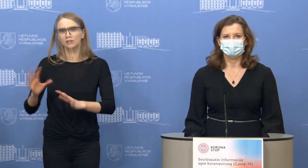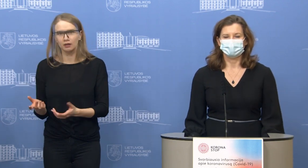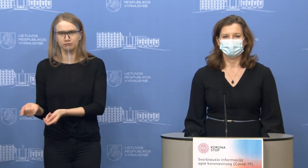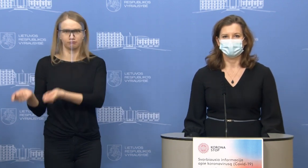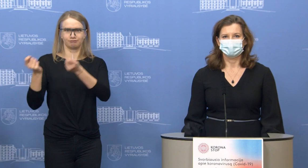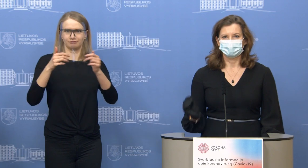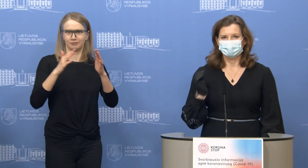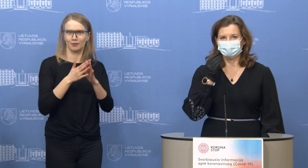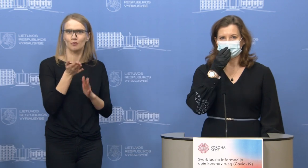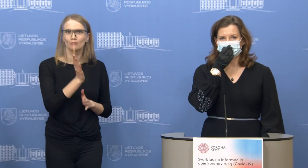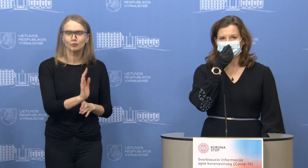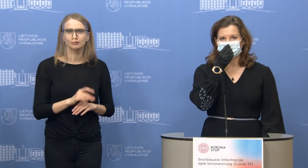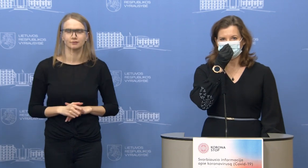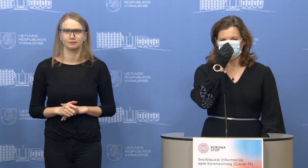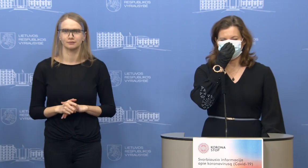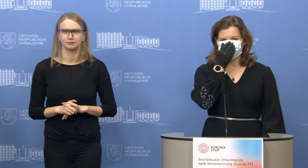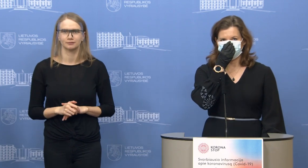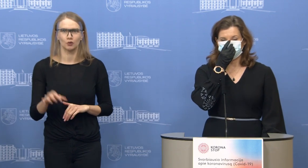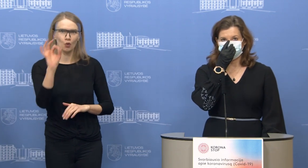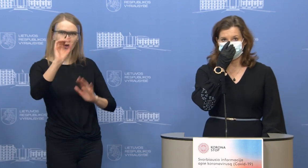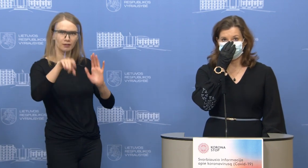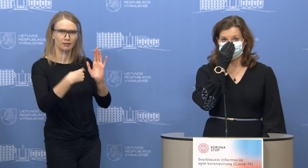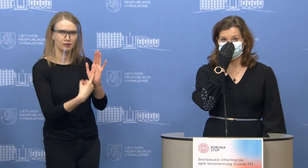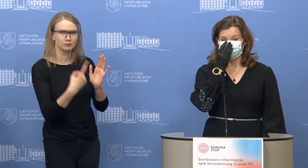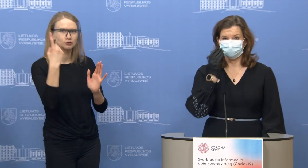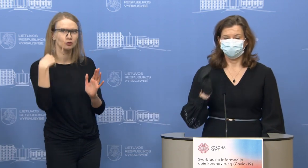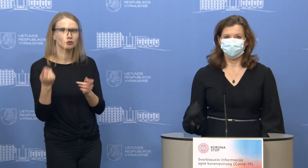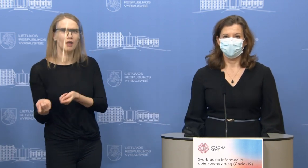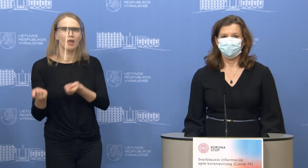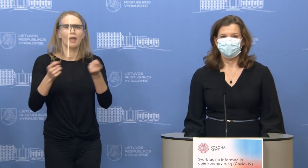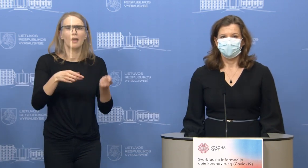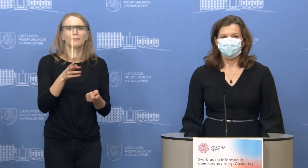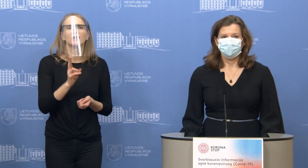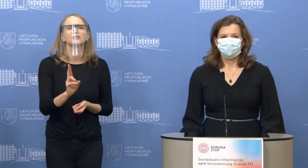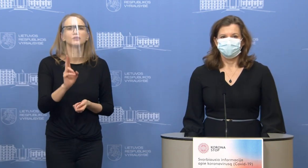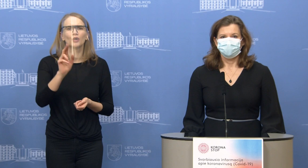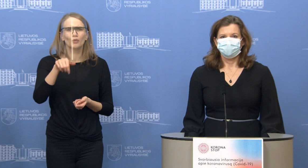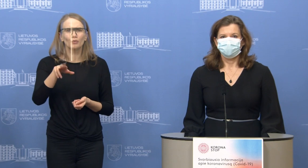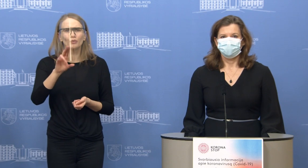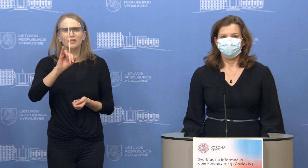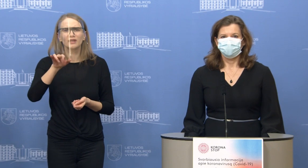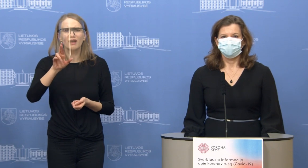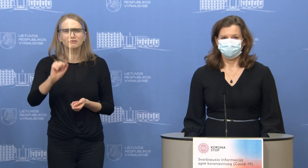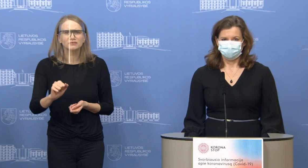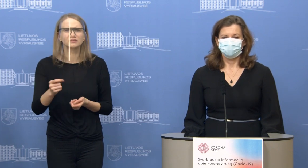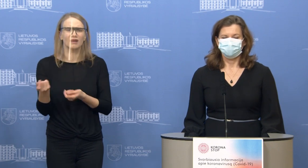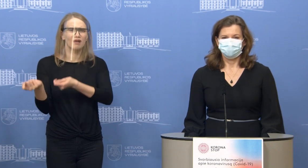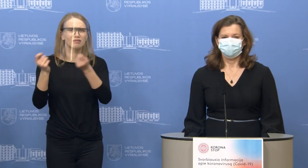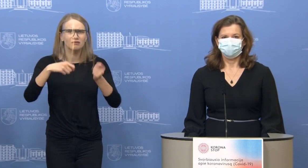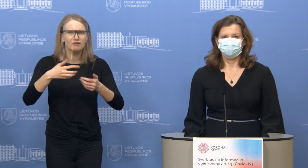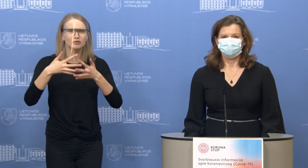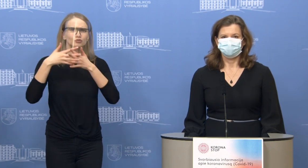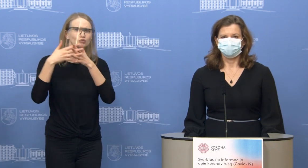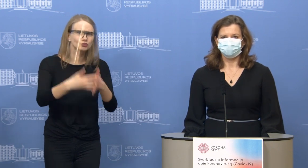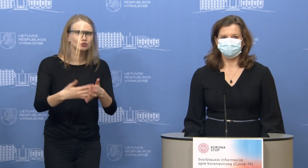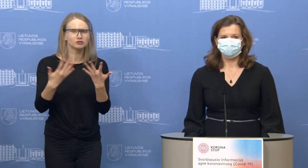namus. O kokiu būtu turėtų būti pristatomas prekes? Ar čia kūrėjai turėtų darbiniauti sumtų